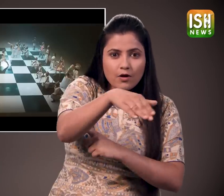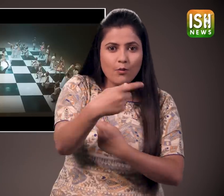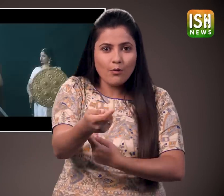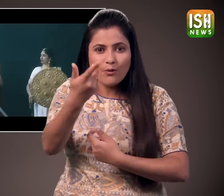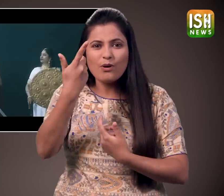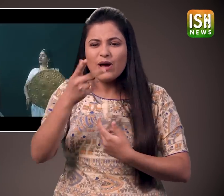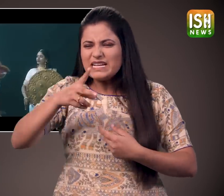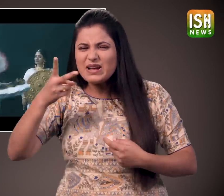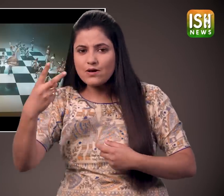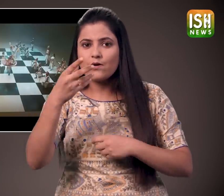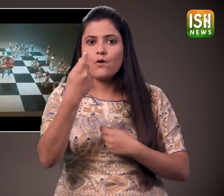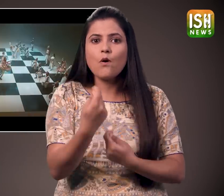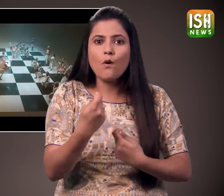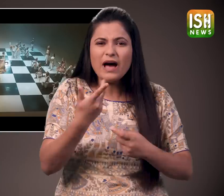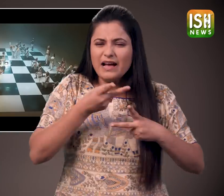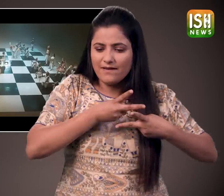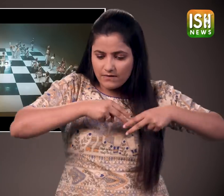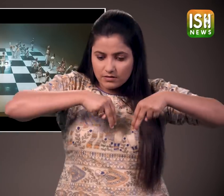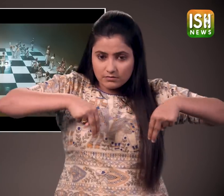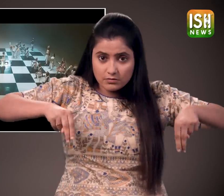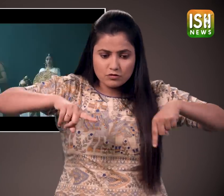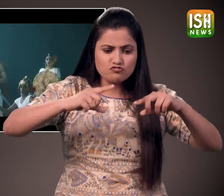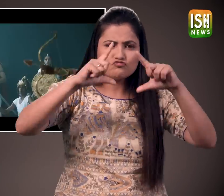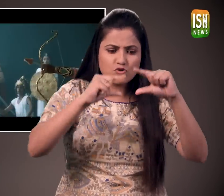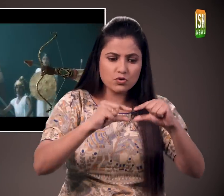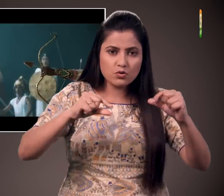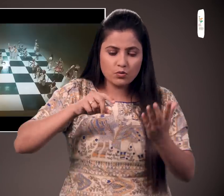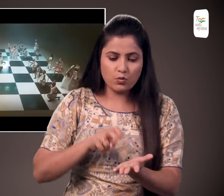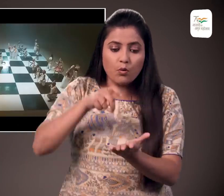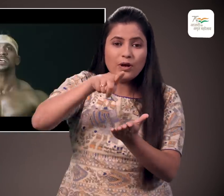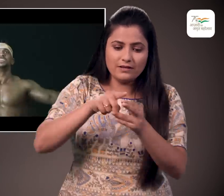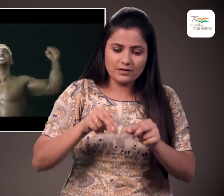और सत्रंच की बिसाद पर लडाई में शामिर होते दिखाया गया